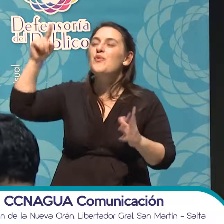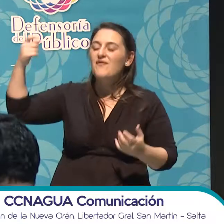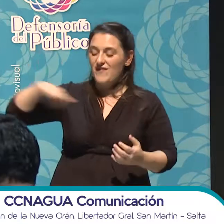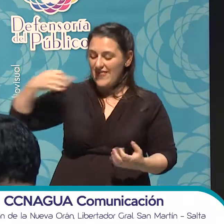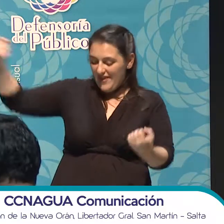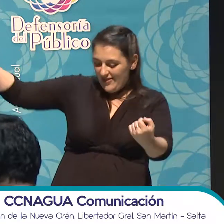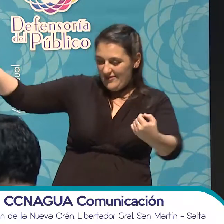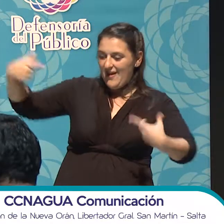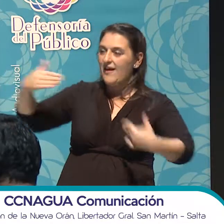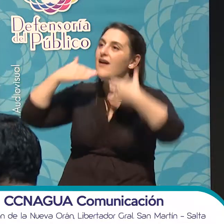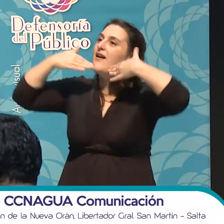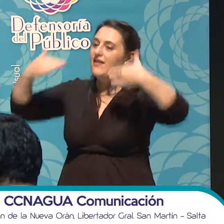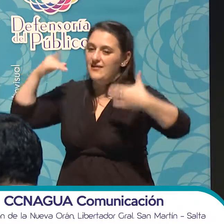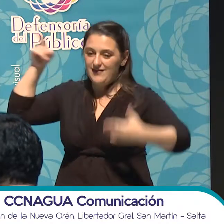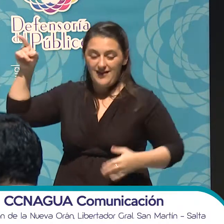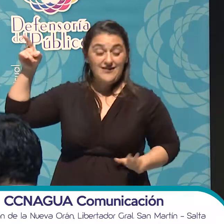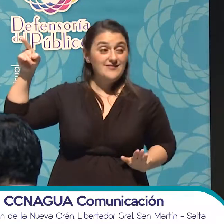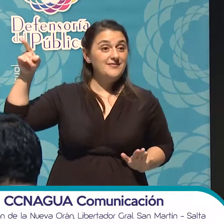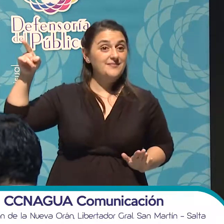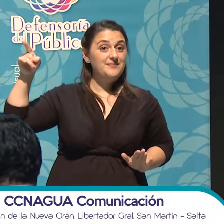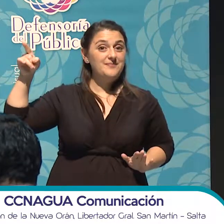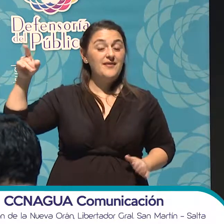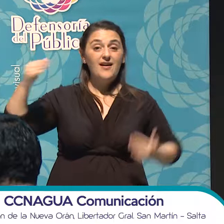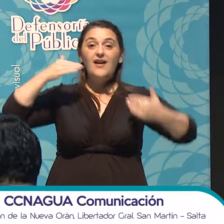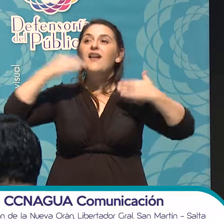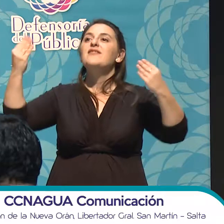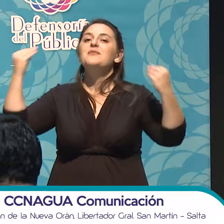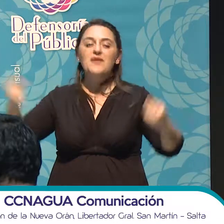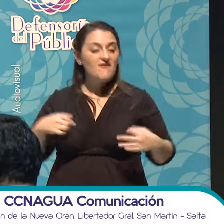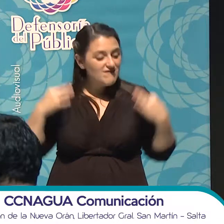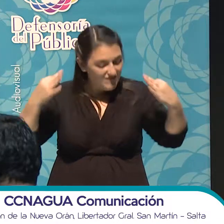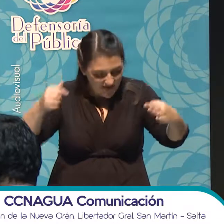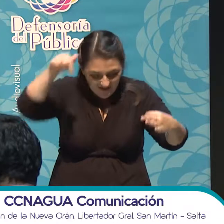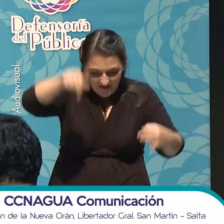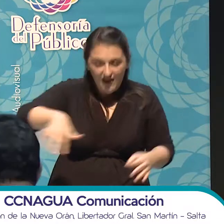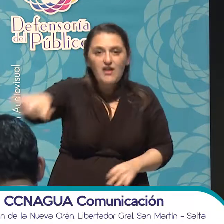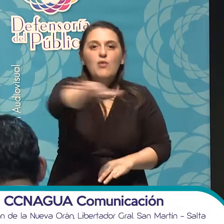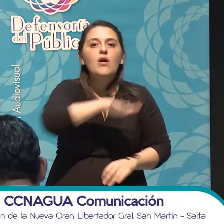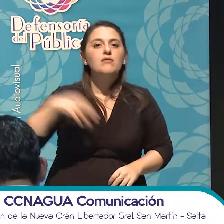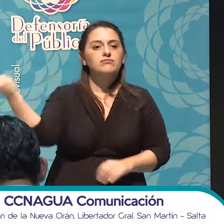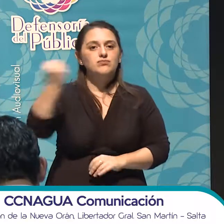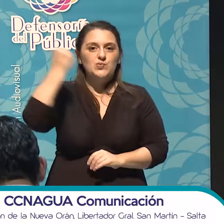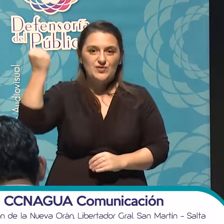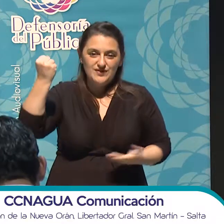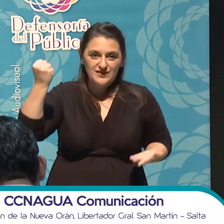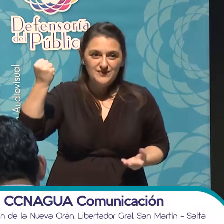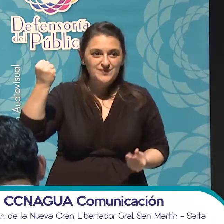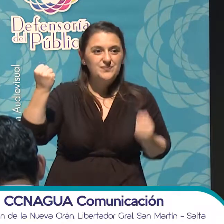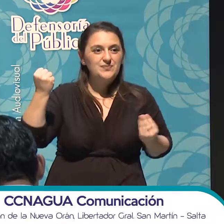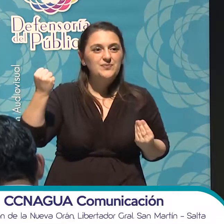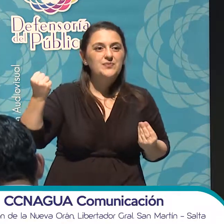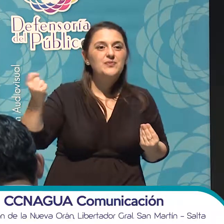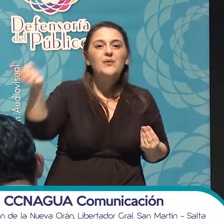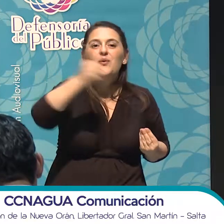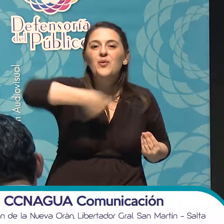agradecer por permitirnos estar acá en este espacio tan importante donde estamos, lo que nos